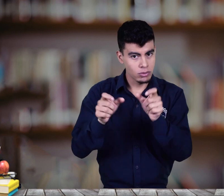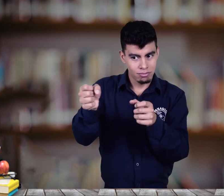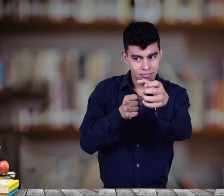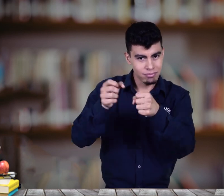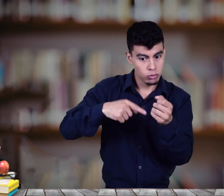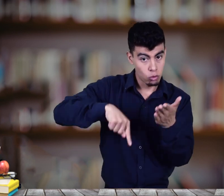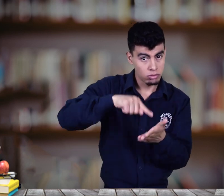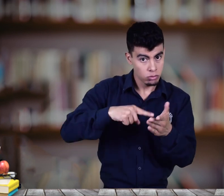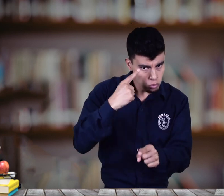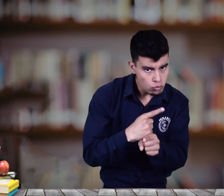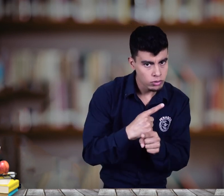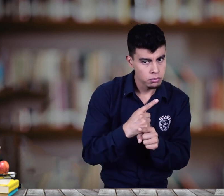contratación de los apoyos educativos?